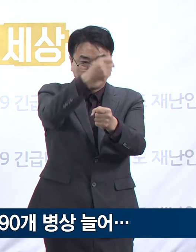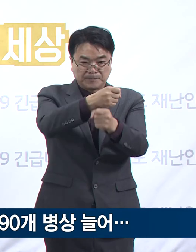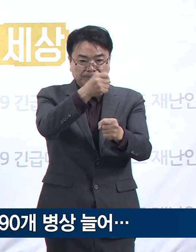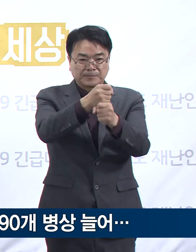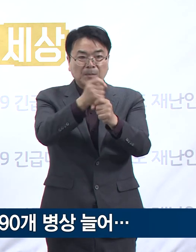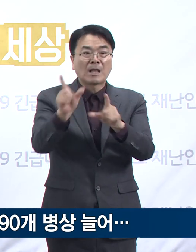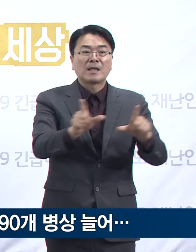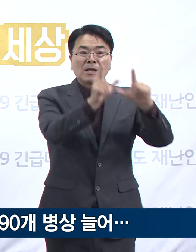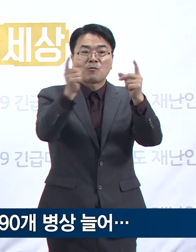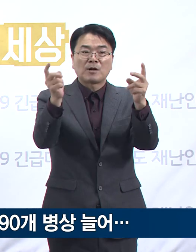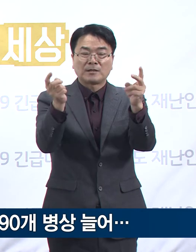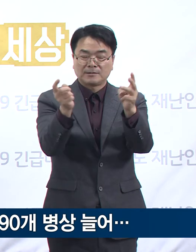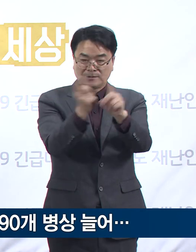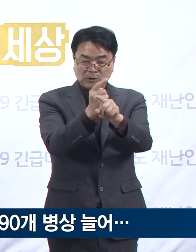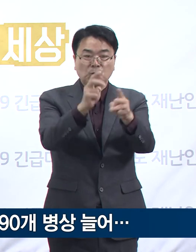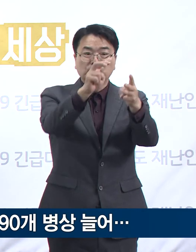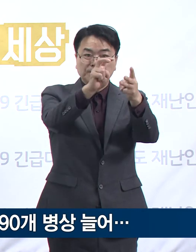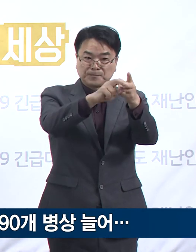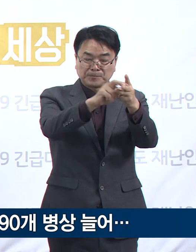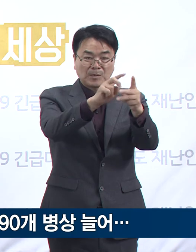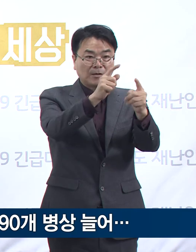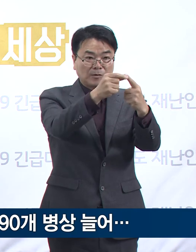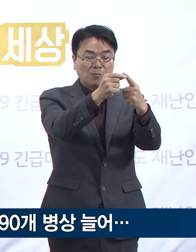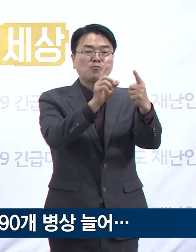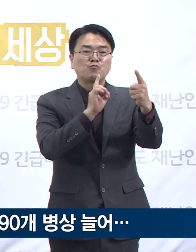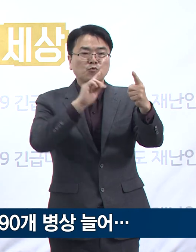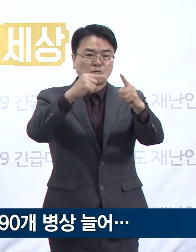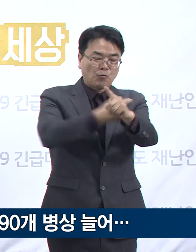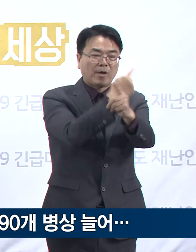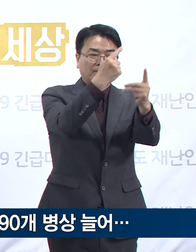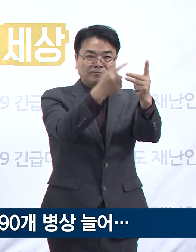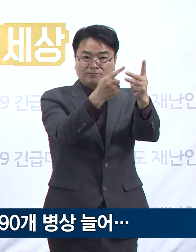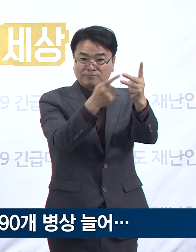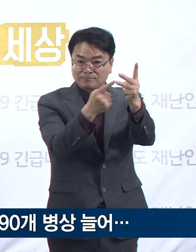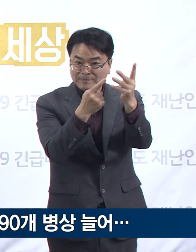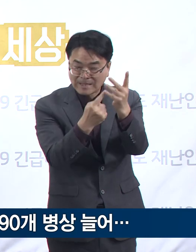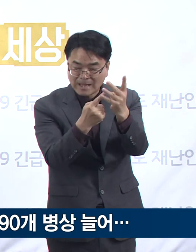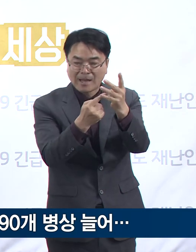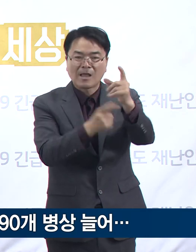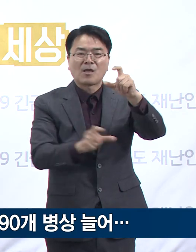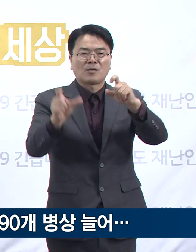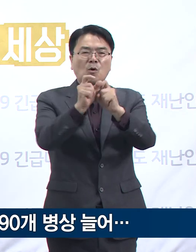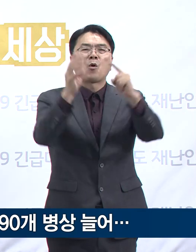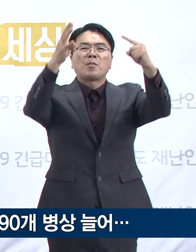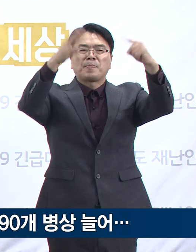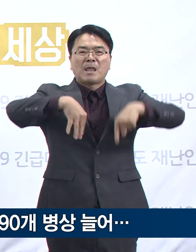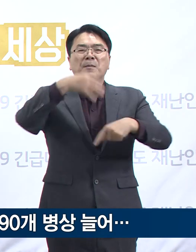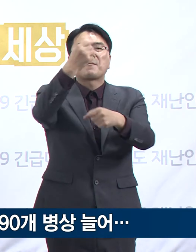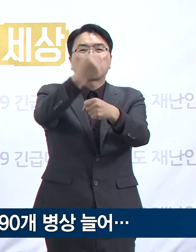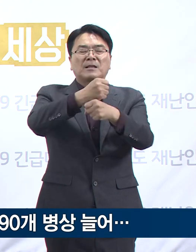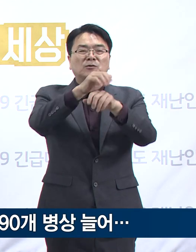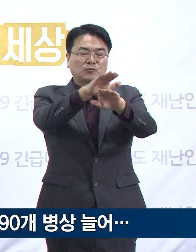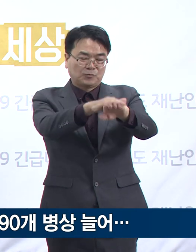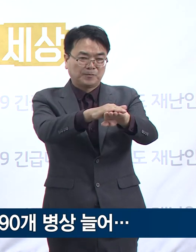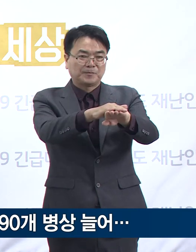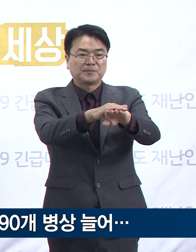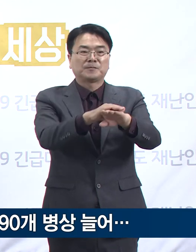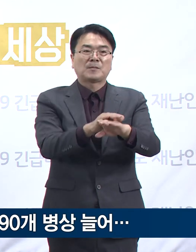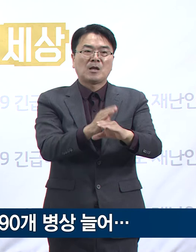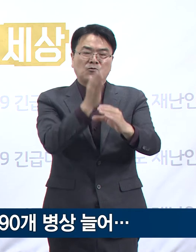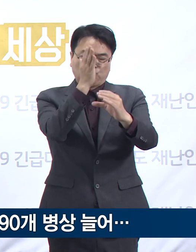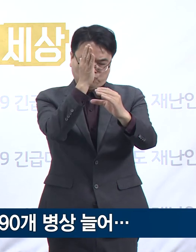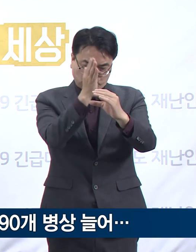생활치료센터는 총 4개소에 1058병상으로 4배 이상 확보되었습니다. 핵심이라